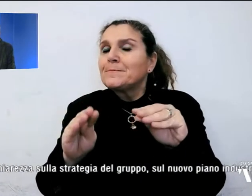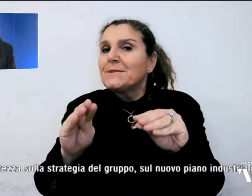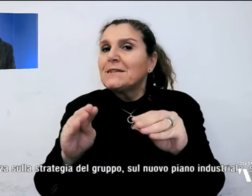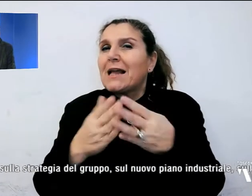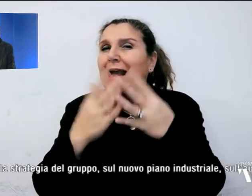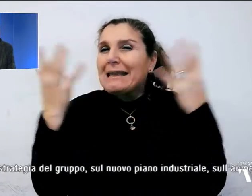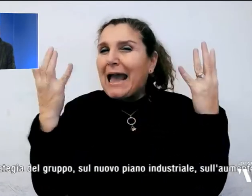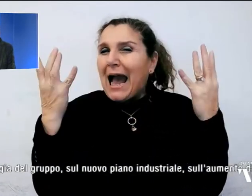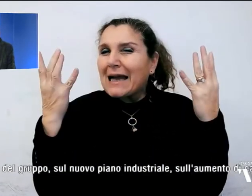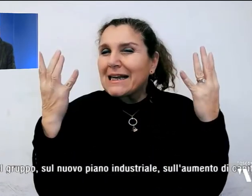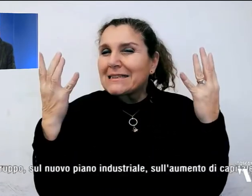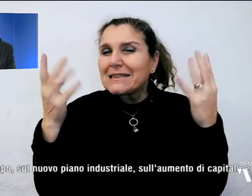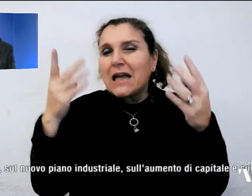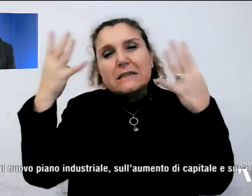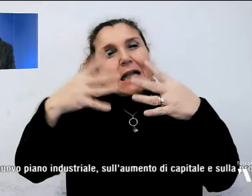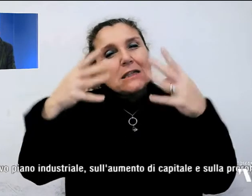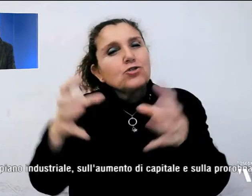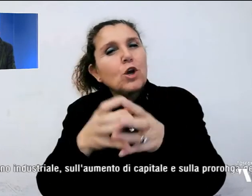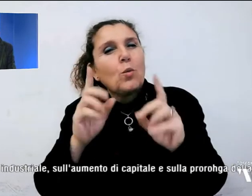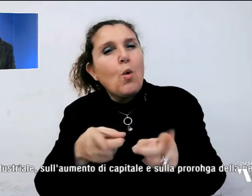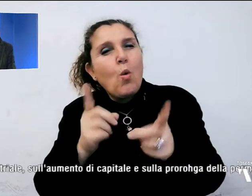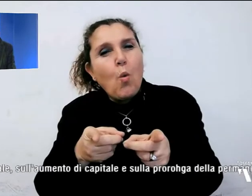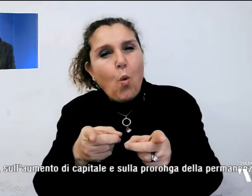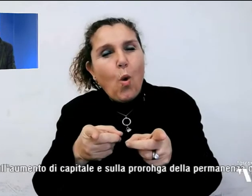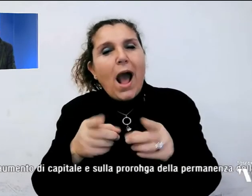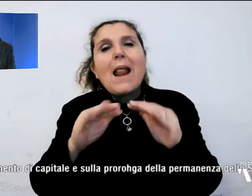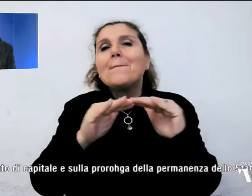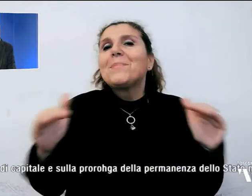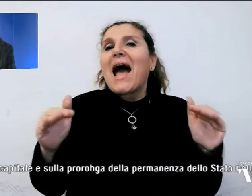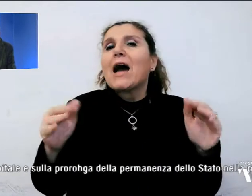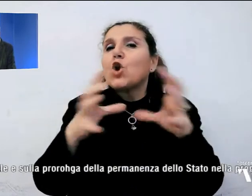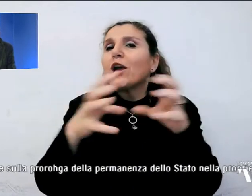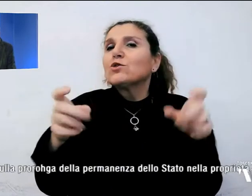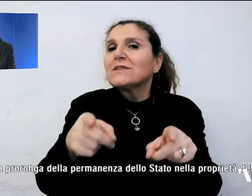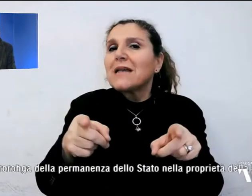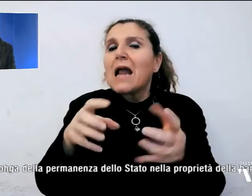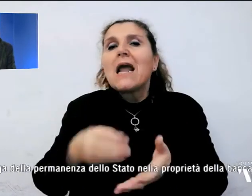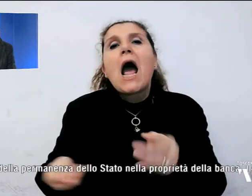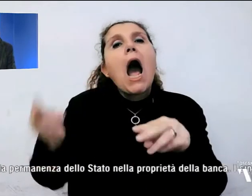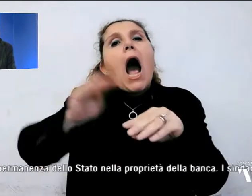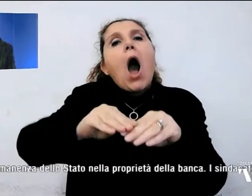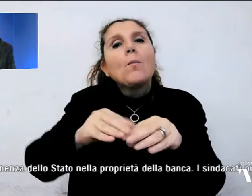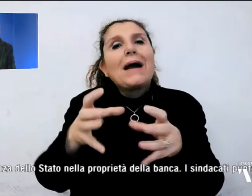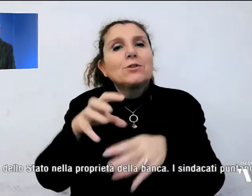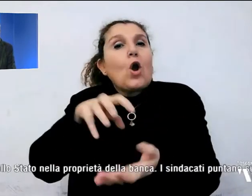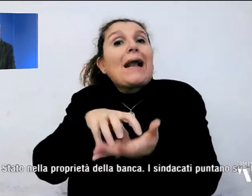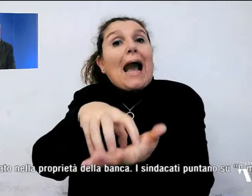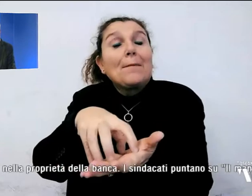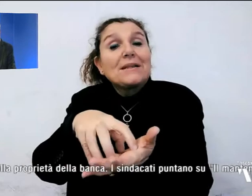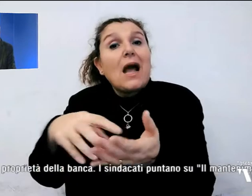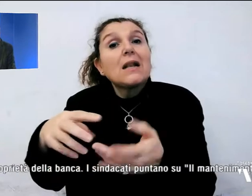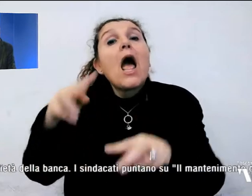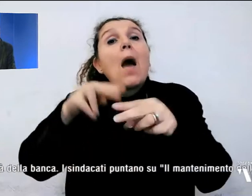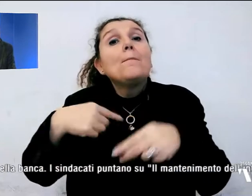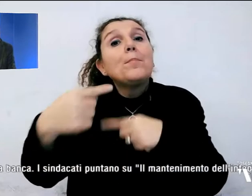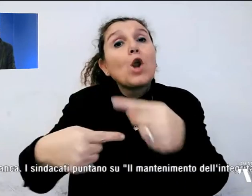strategia del gruppo, sul nuovo piano industriale, sull'aumento di capitale e sulla proroga della permanenza dello Stato